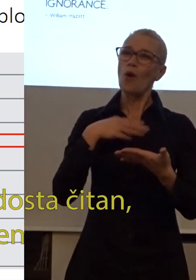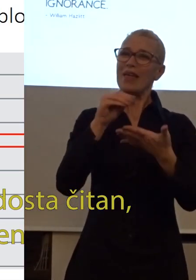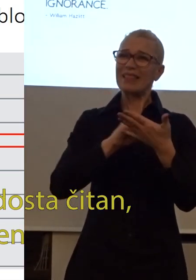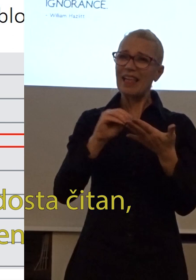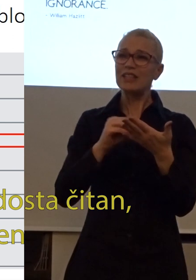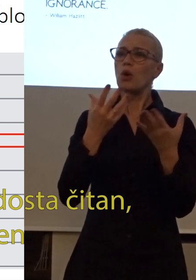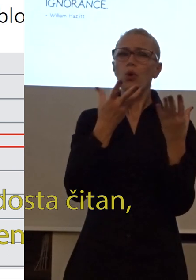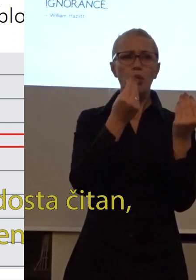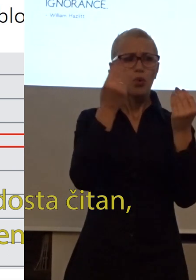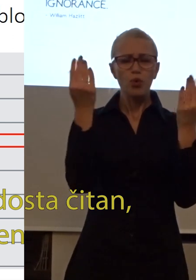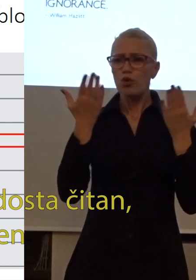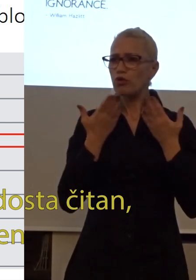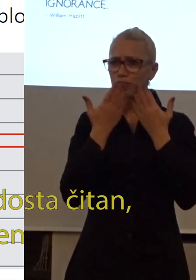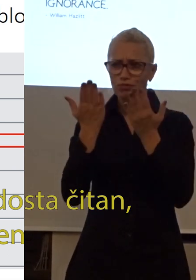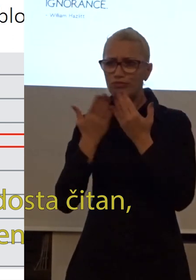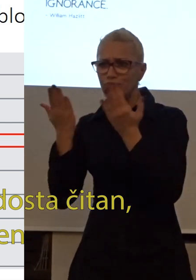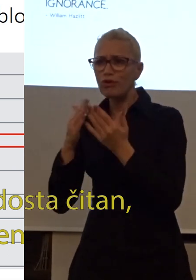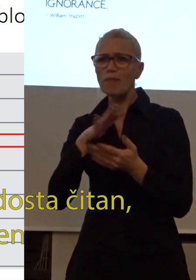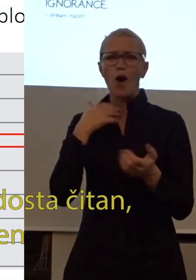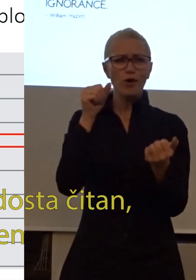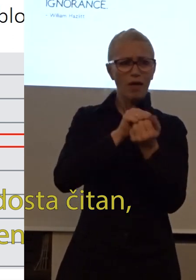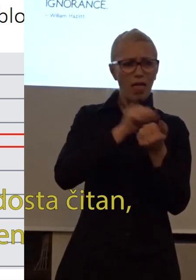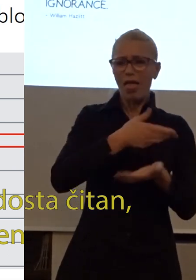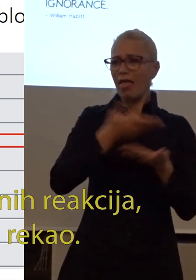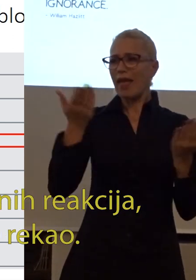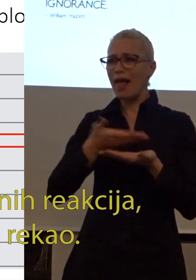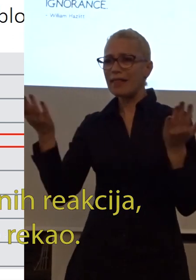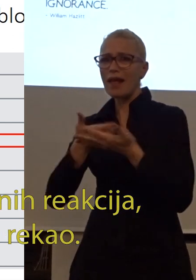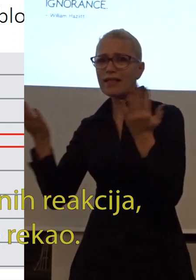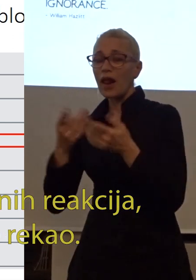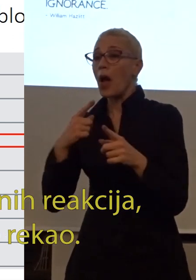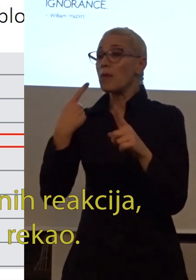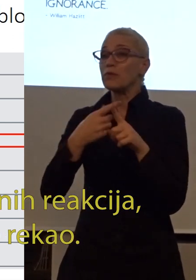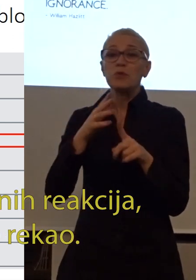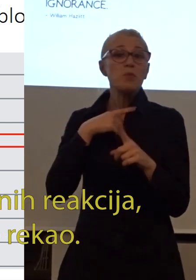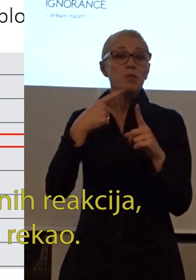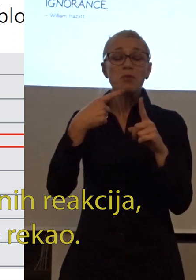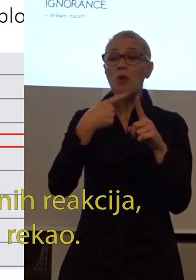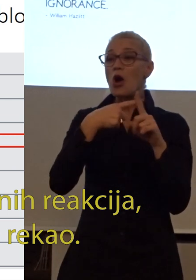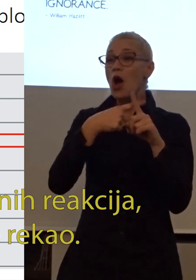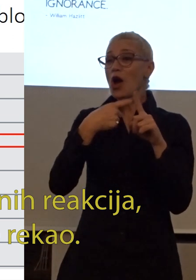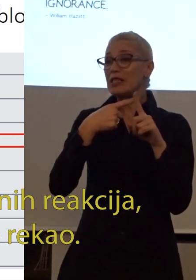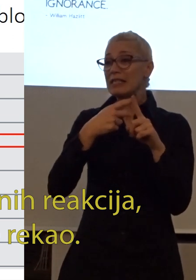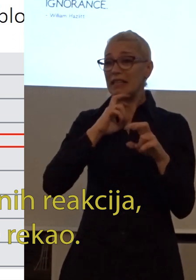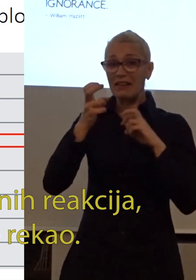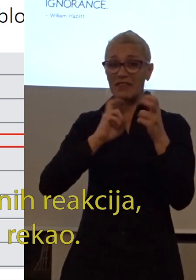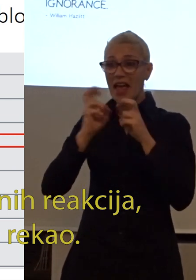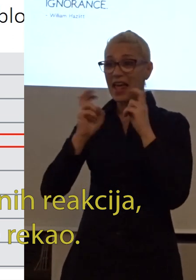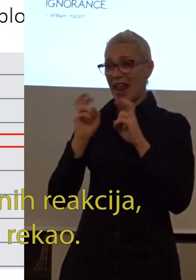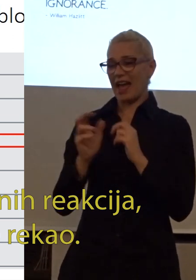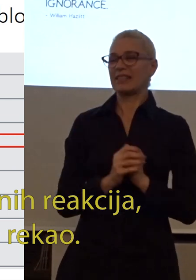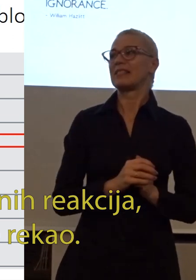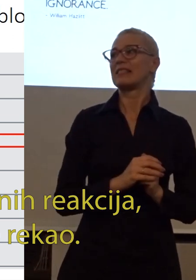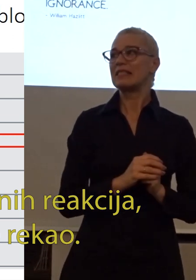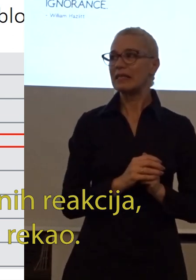moj tekst bio dosta čitan, bio dosta deljen i izazvoje mnogo pozitivnih reakcija kao što sam malo